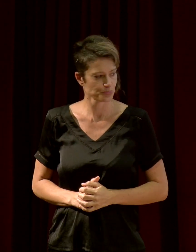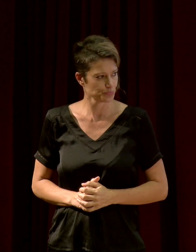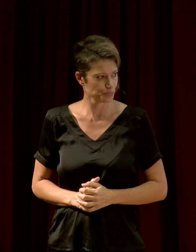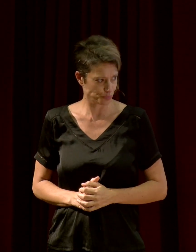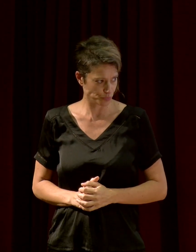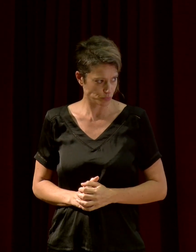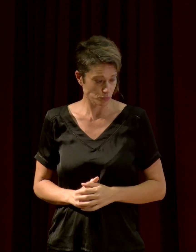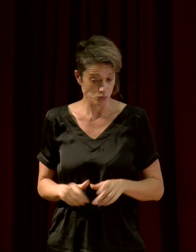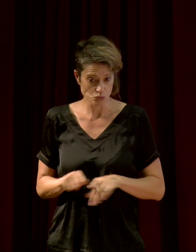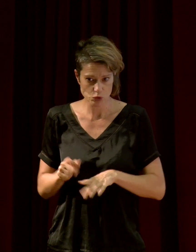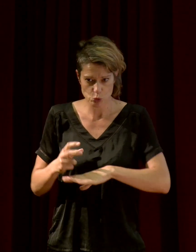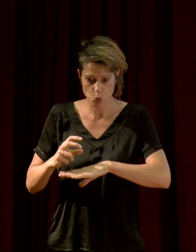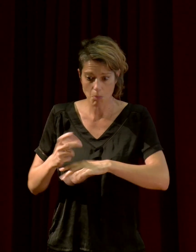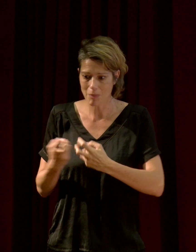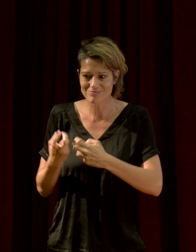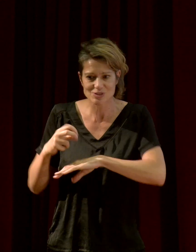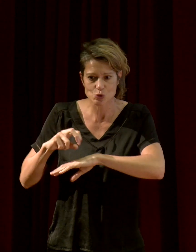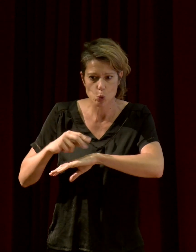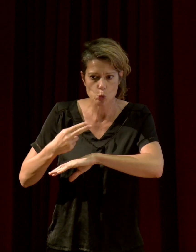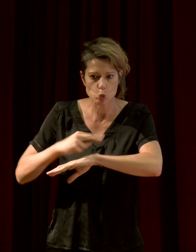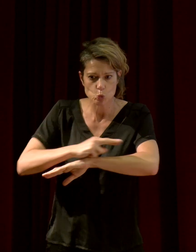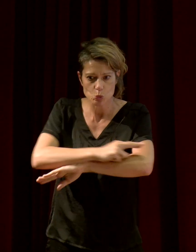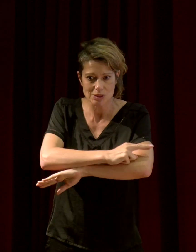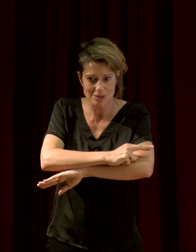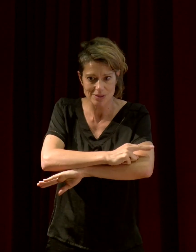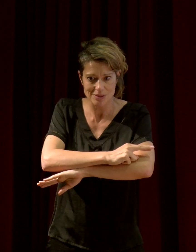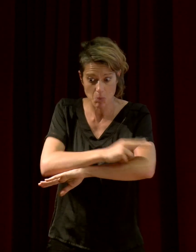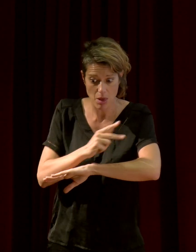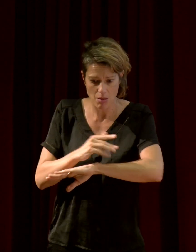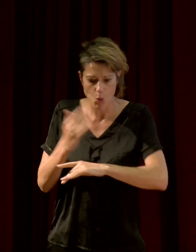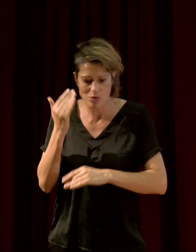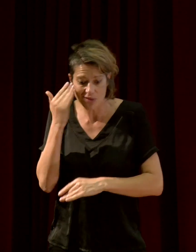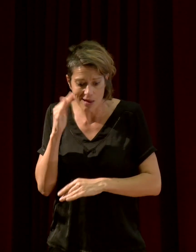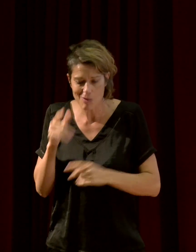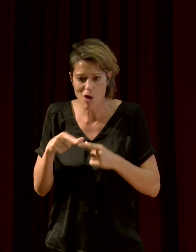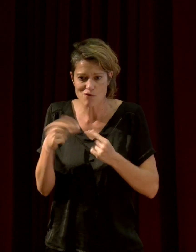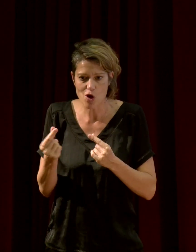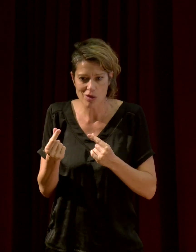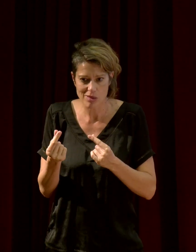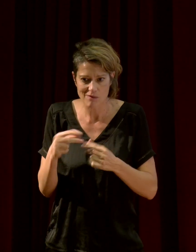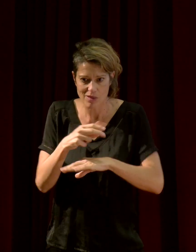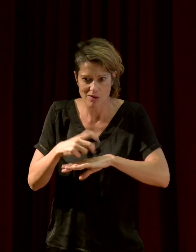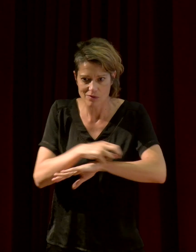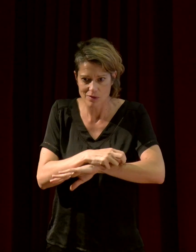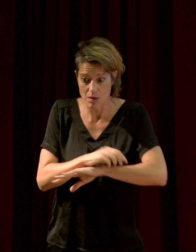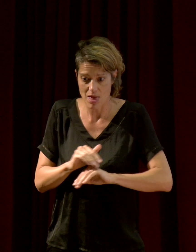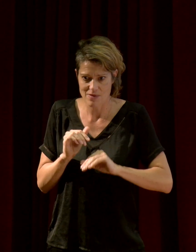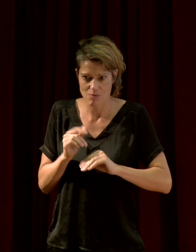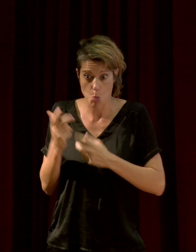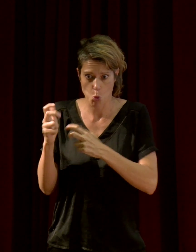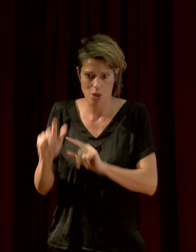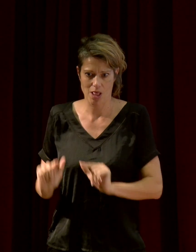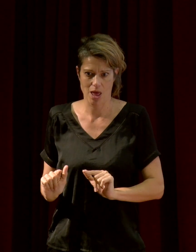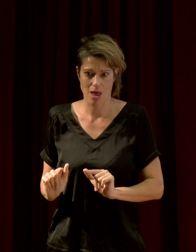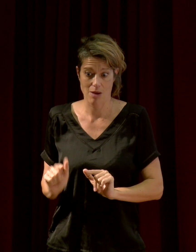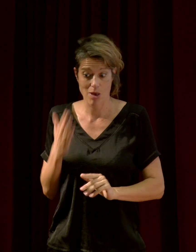évitent le bruit. Si vous allez en forêt et vous voulez être silencieux, mieux vaut éviter les feuilles mortes. Certains animaux font la même chose. Il